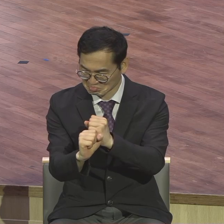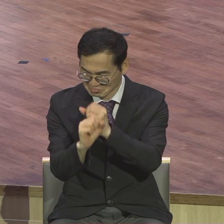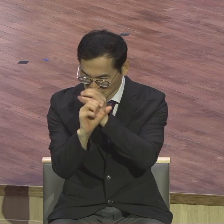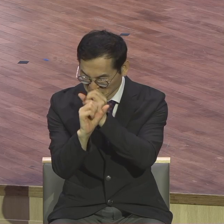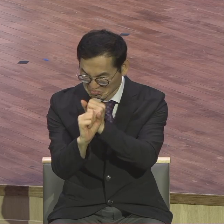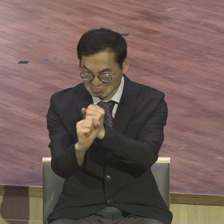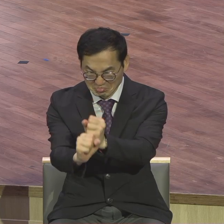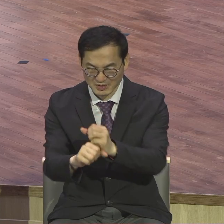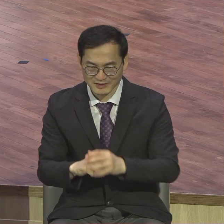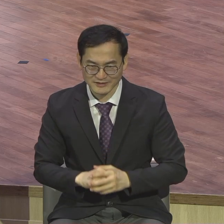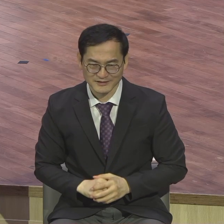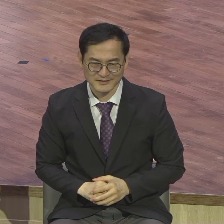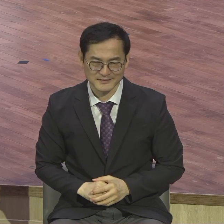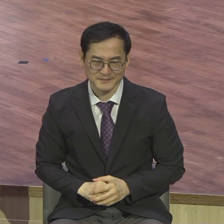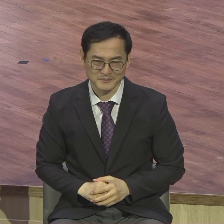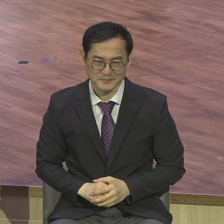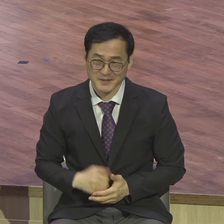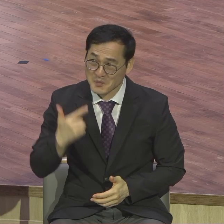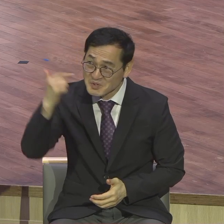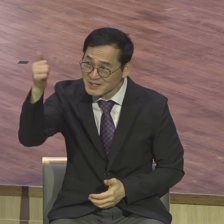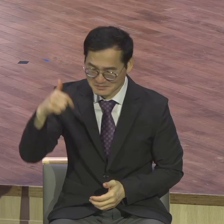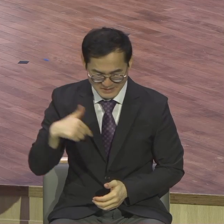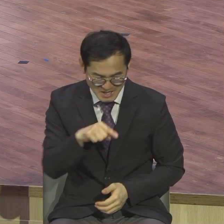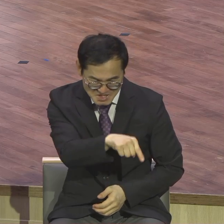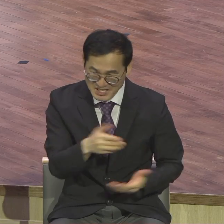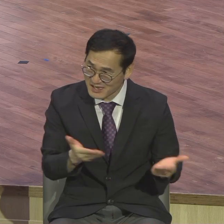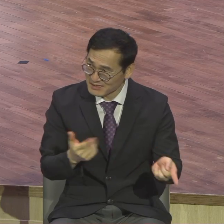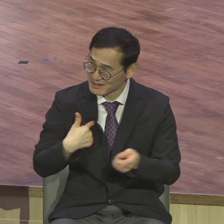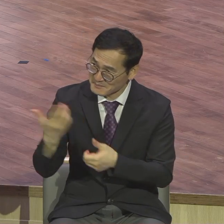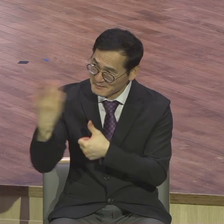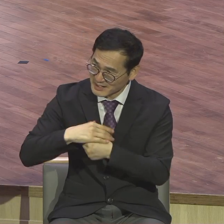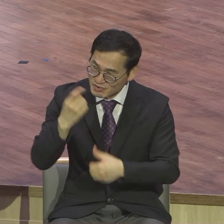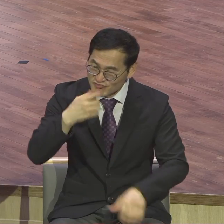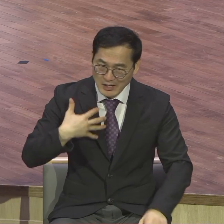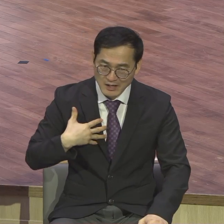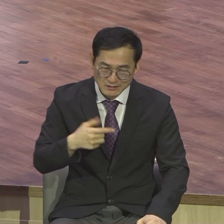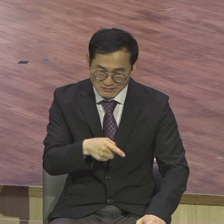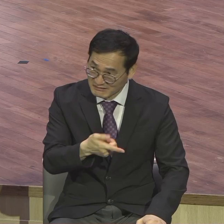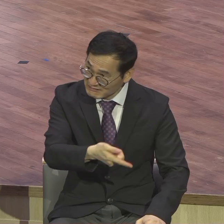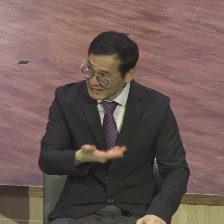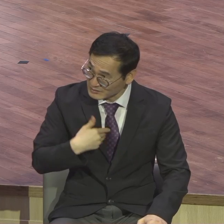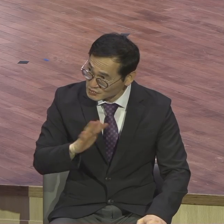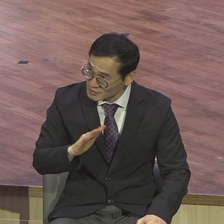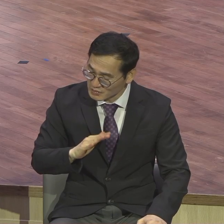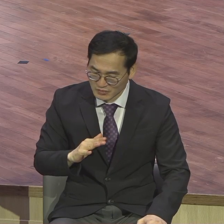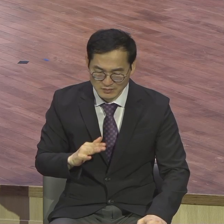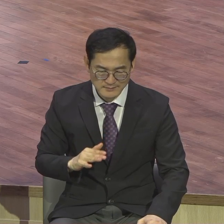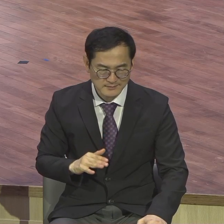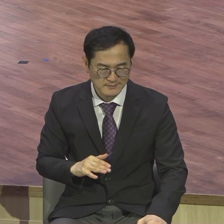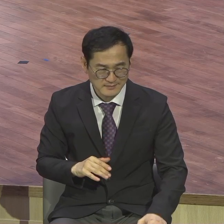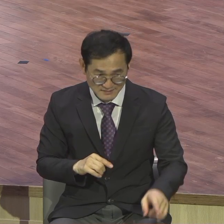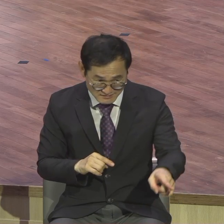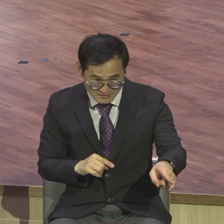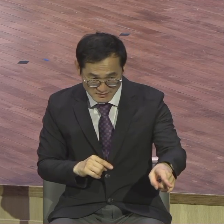적어도 목사님인데 이 직분을 줄 줄 알았는데 섭섭해 비교하는 것 상대